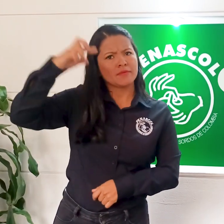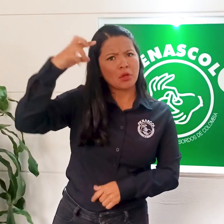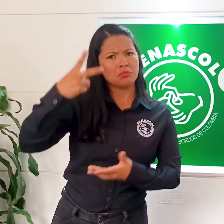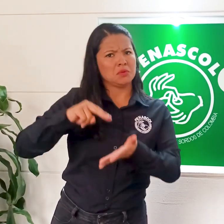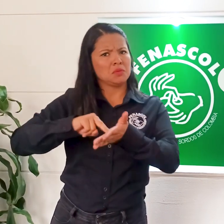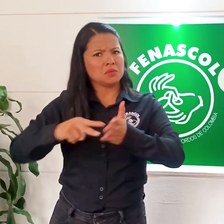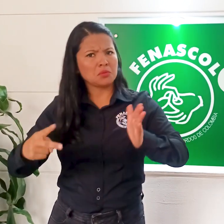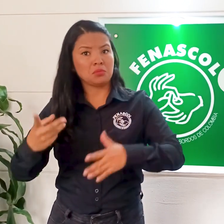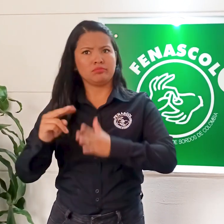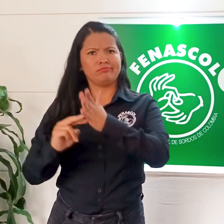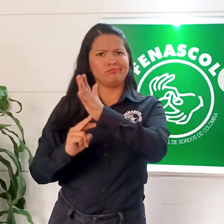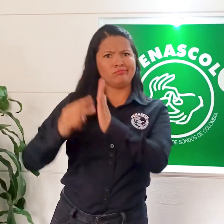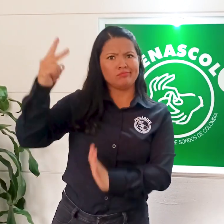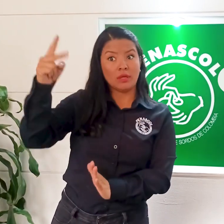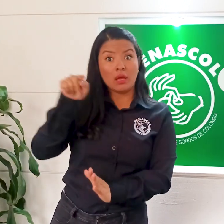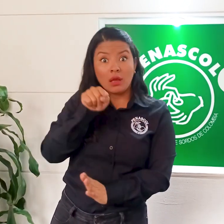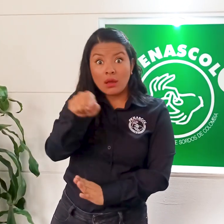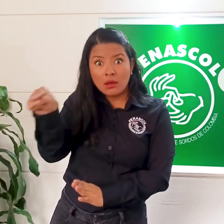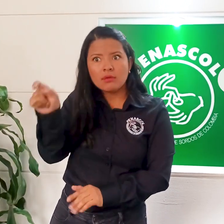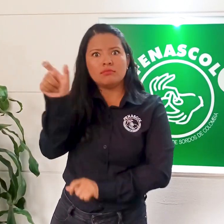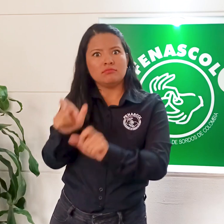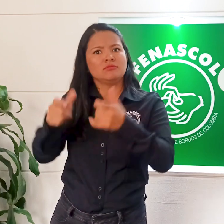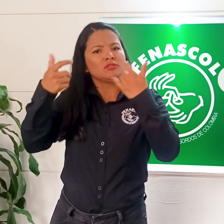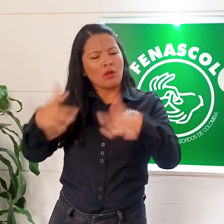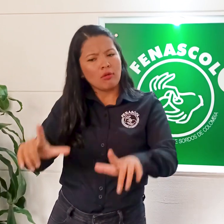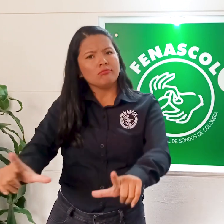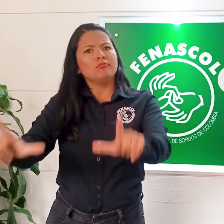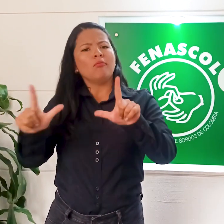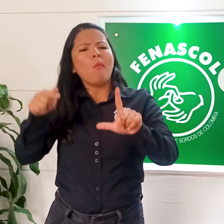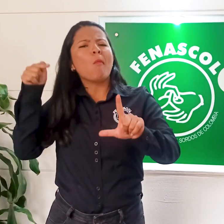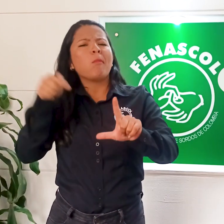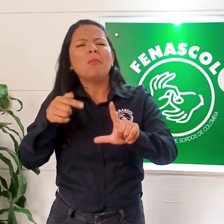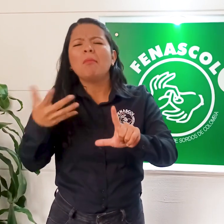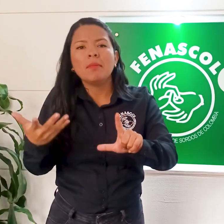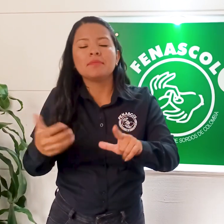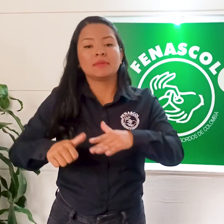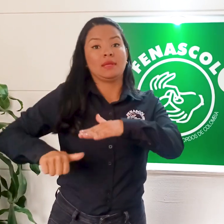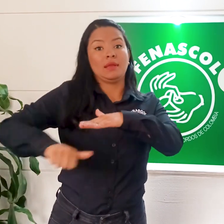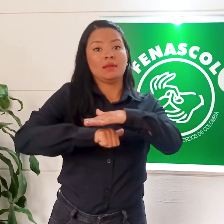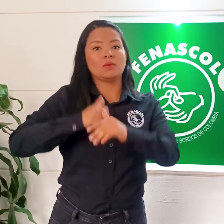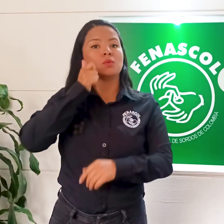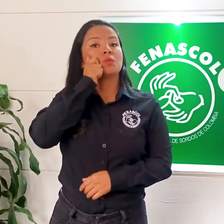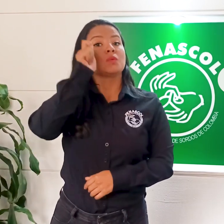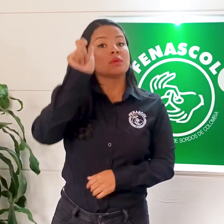profesional, técnico o tecnológico, preferiblemente en áreas humanistas o administrativas.